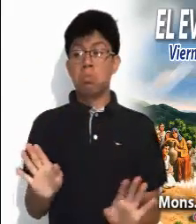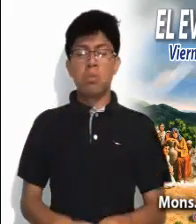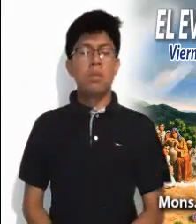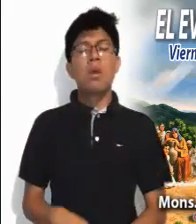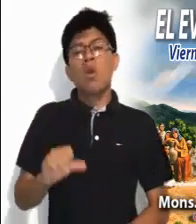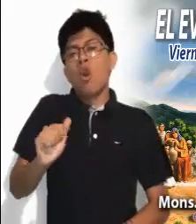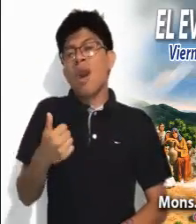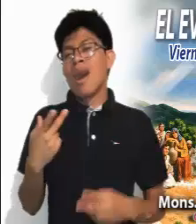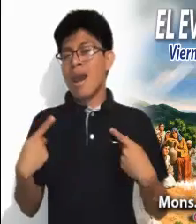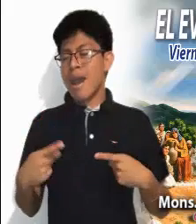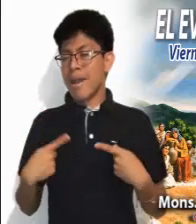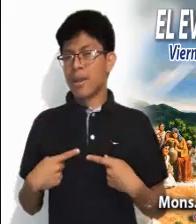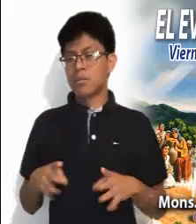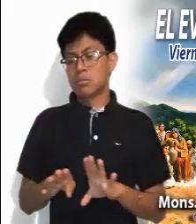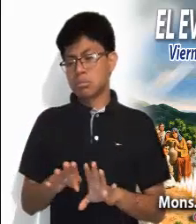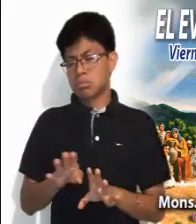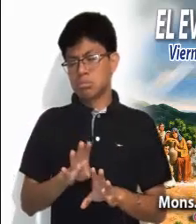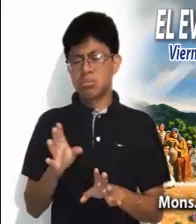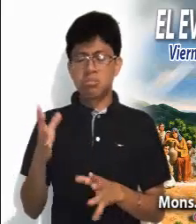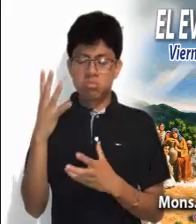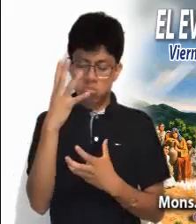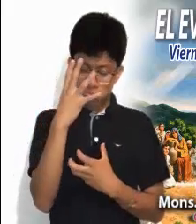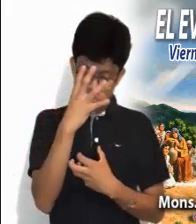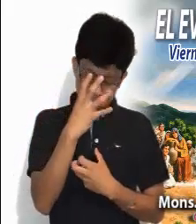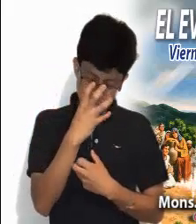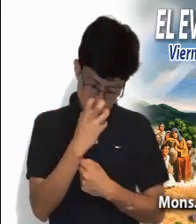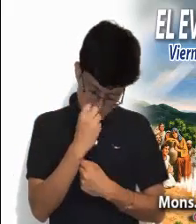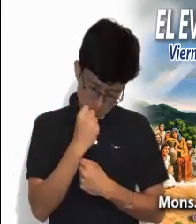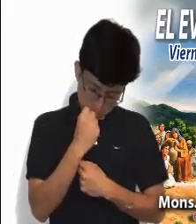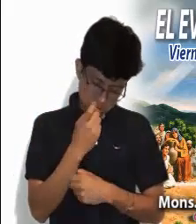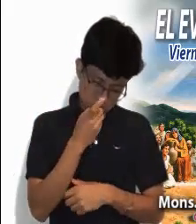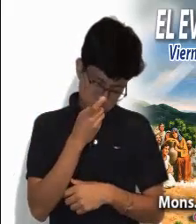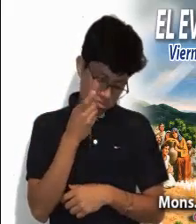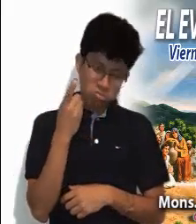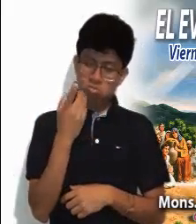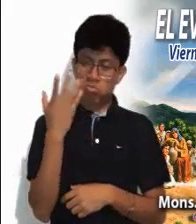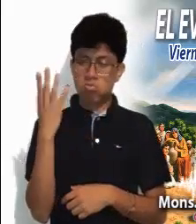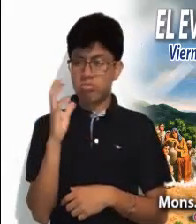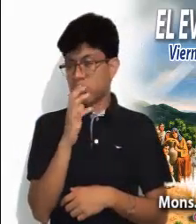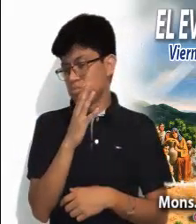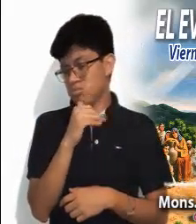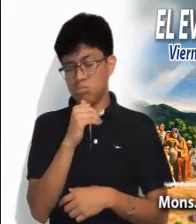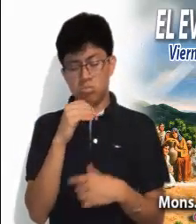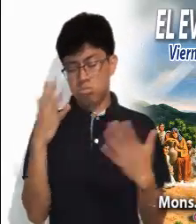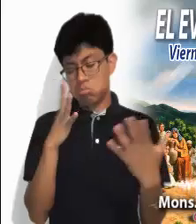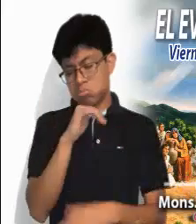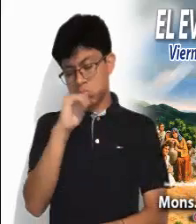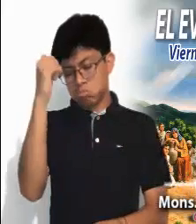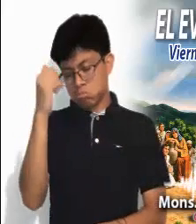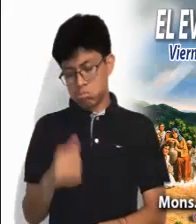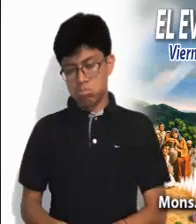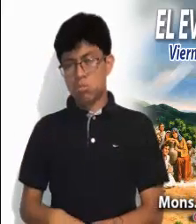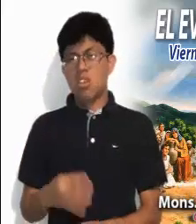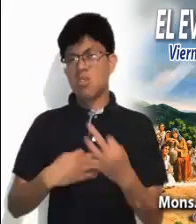Otros, en cambio, se han puesto en actitud fatalista, diciendo que ya nada se puede hacer